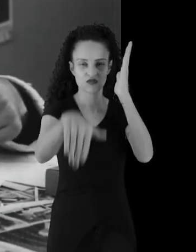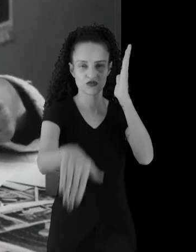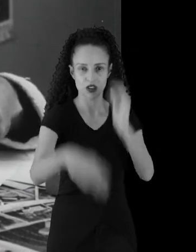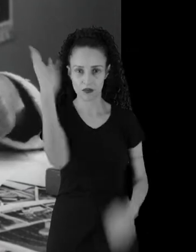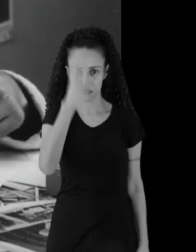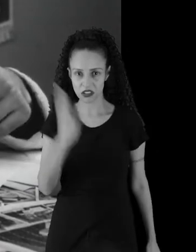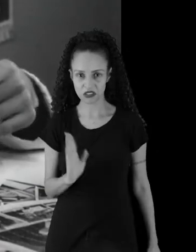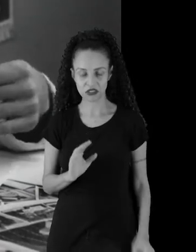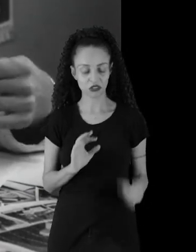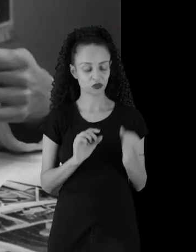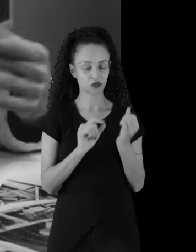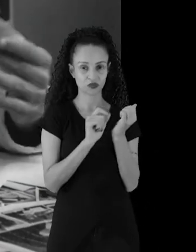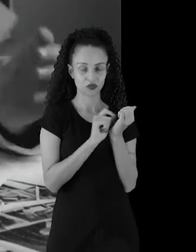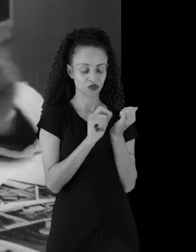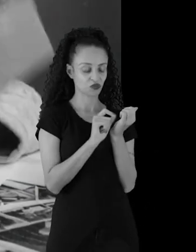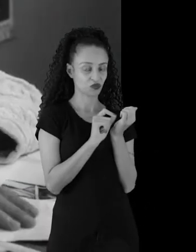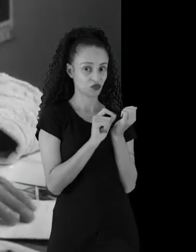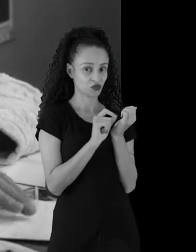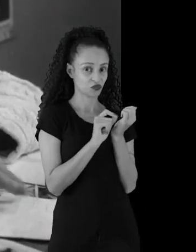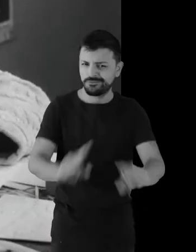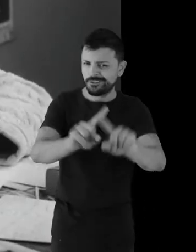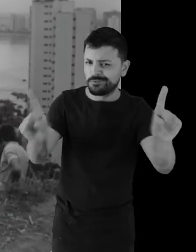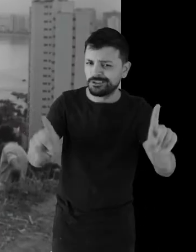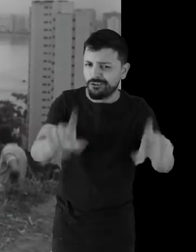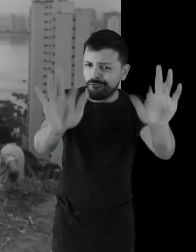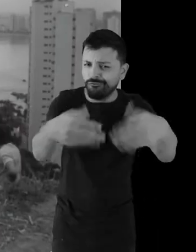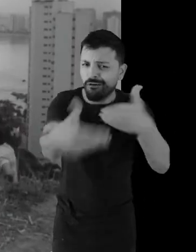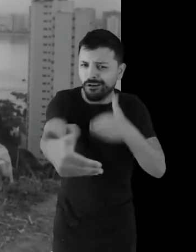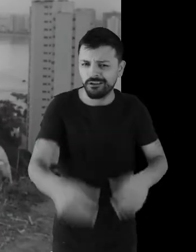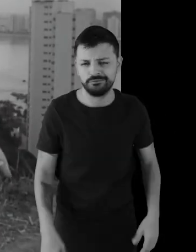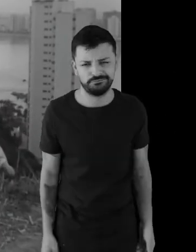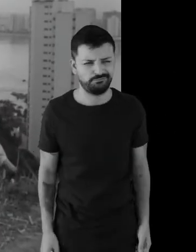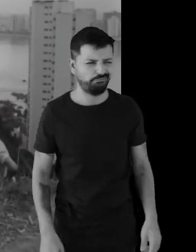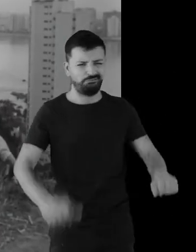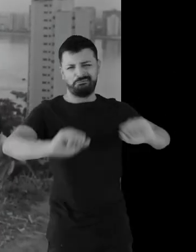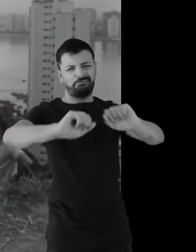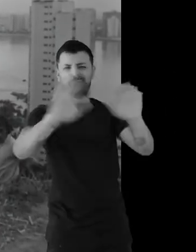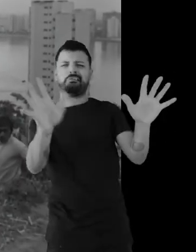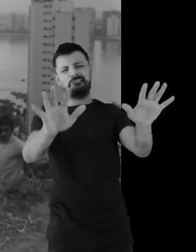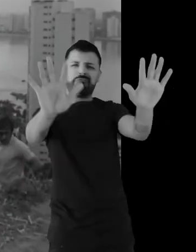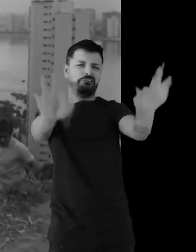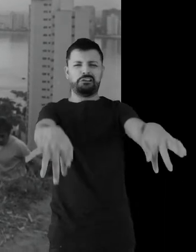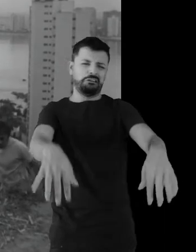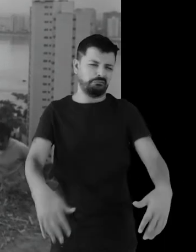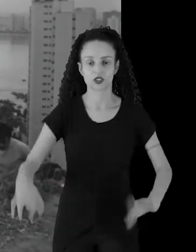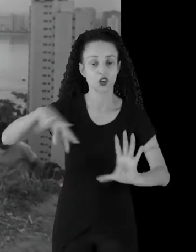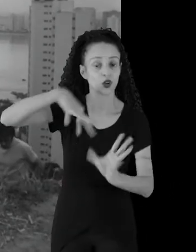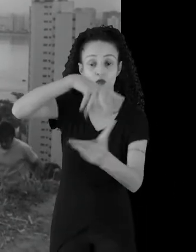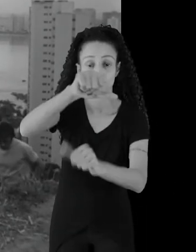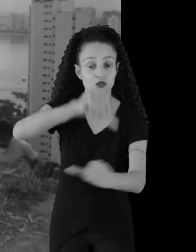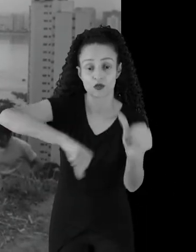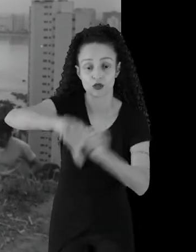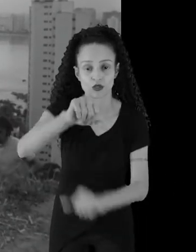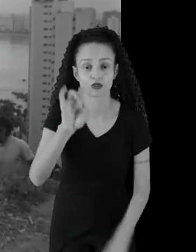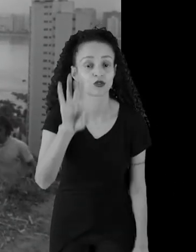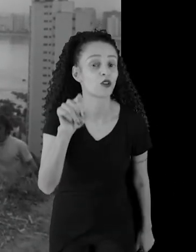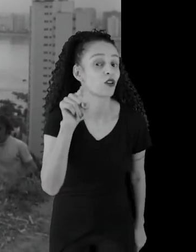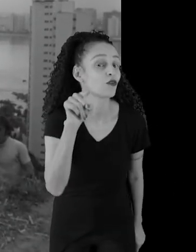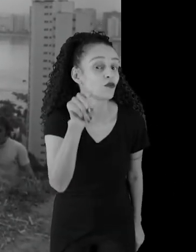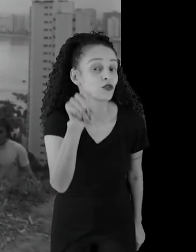maré da última etapa do capitalismo. Mas isso vai acabar. Claro que vai acabar. O mundo mudou. Só você que